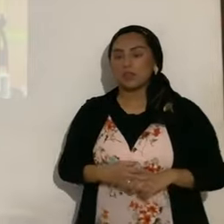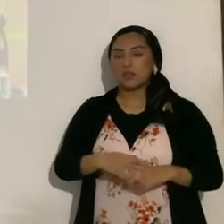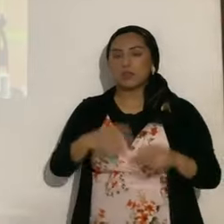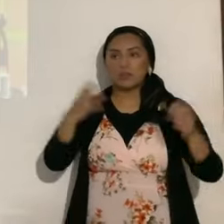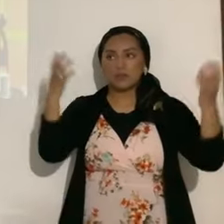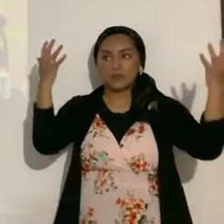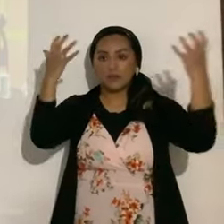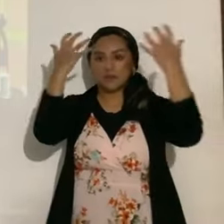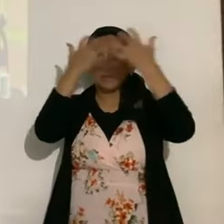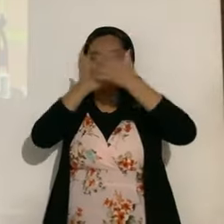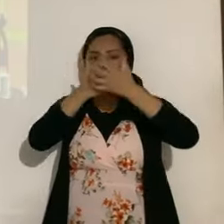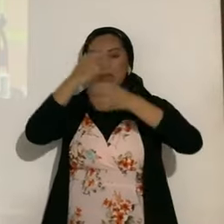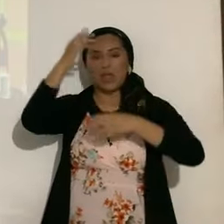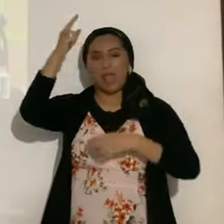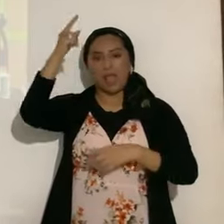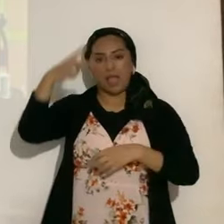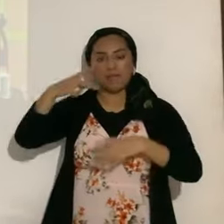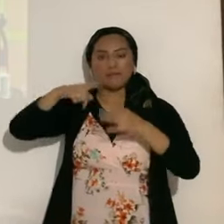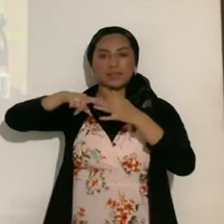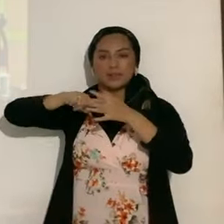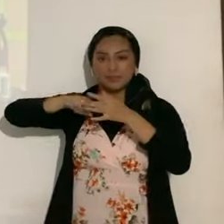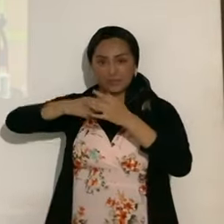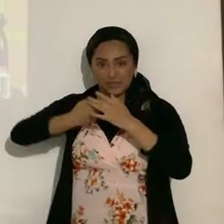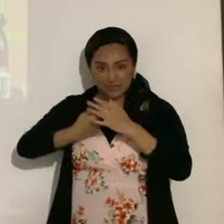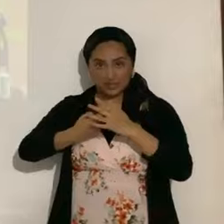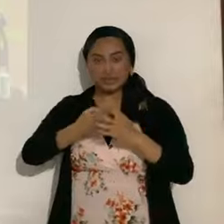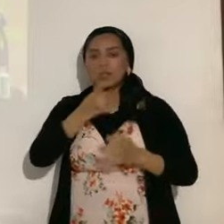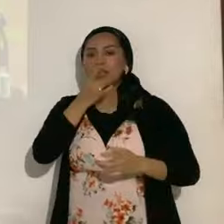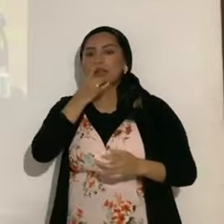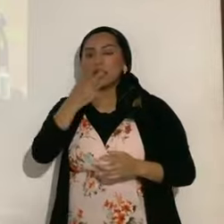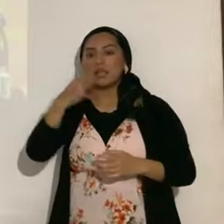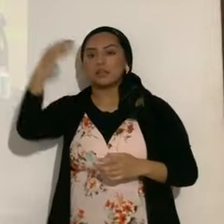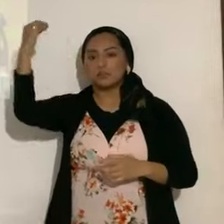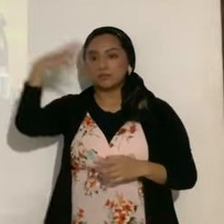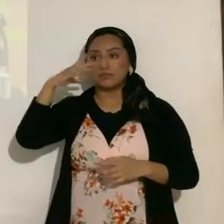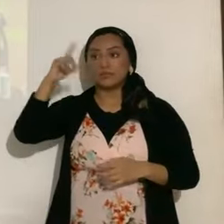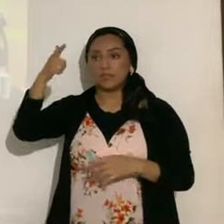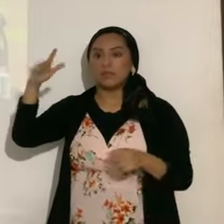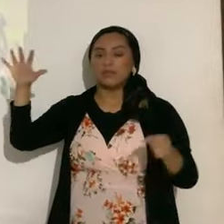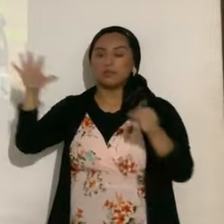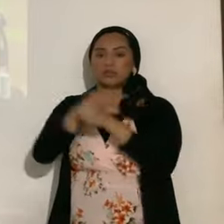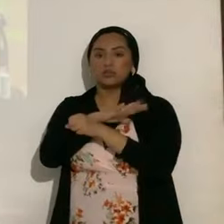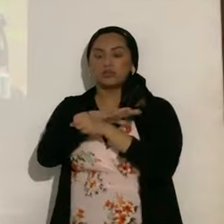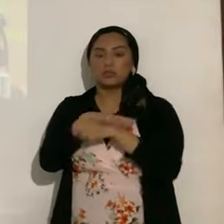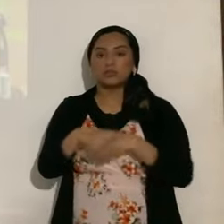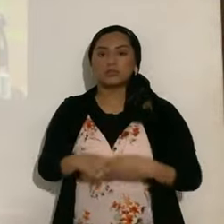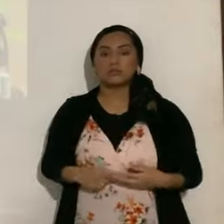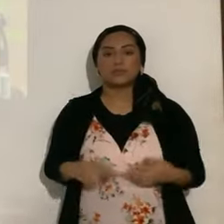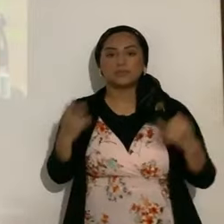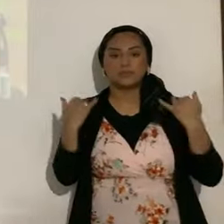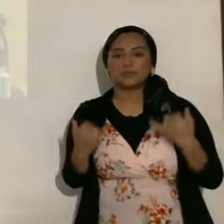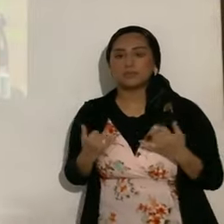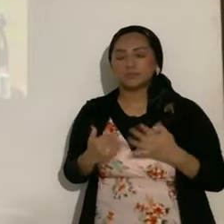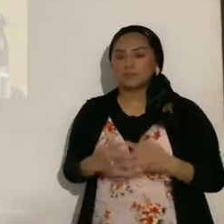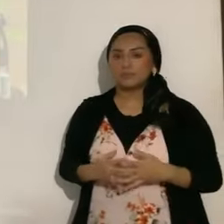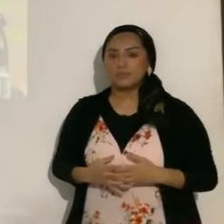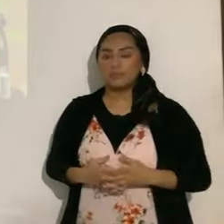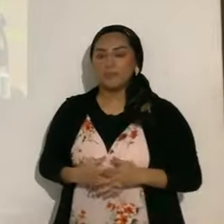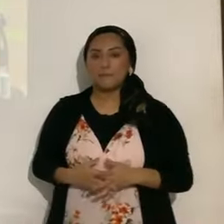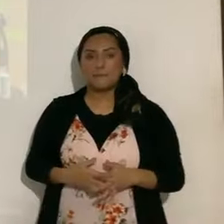oscureciendo parcialmente en un principio la luz del Sol, pero después será total. Ahora, quiero